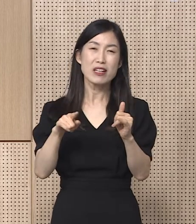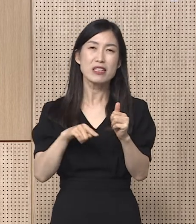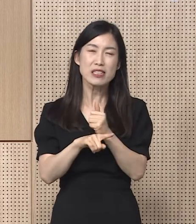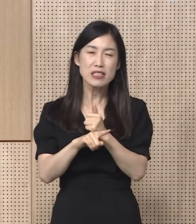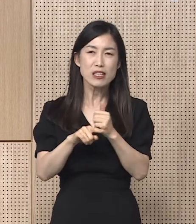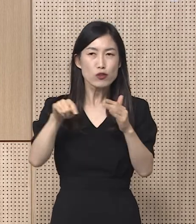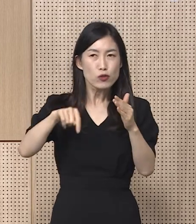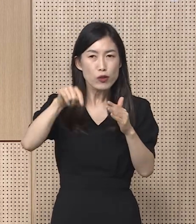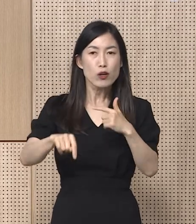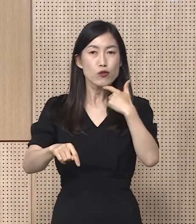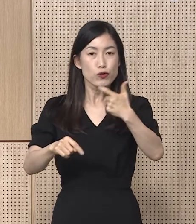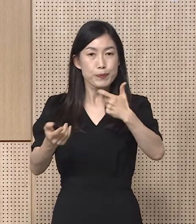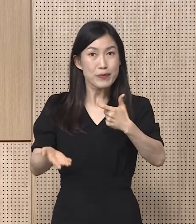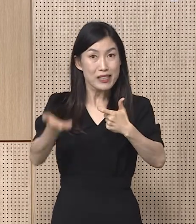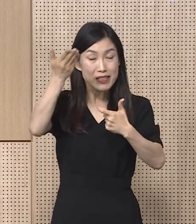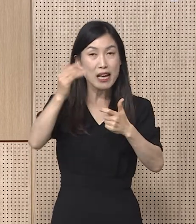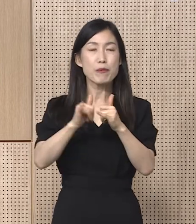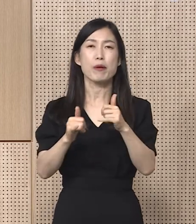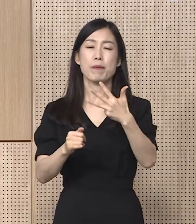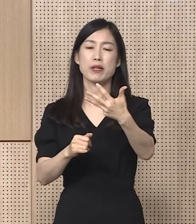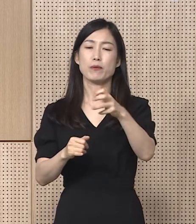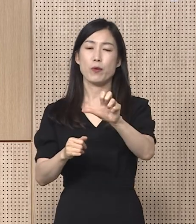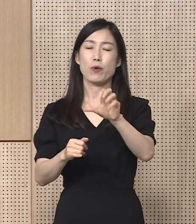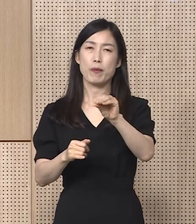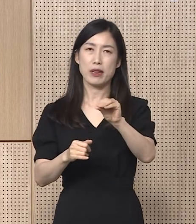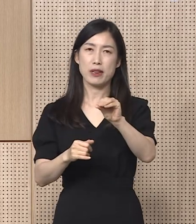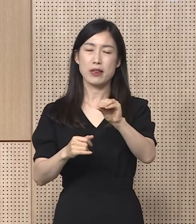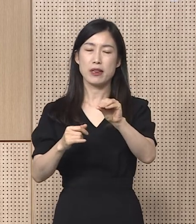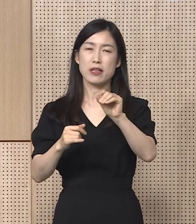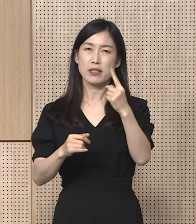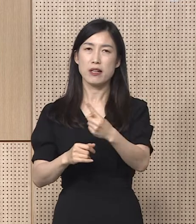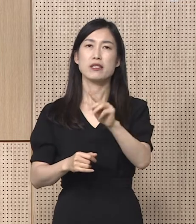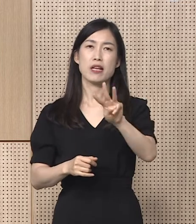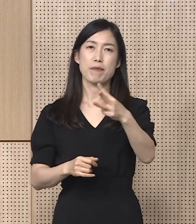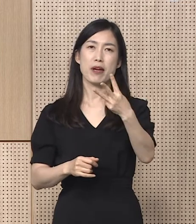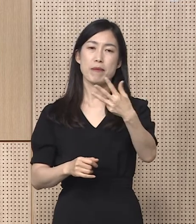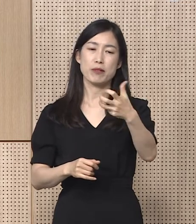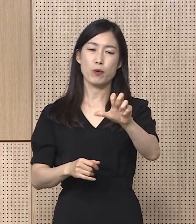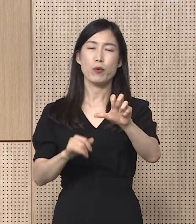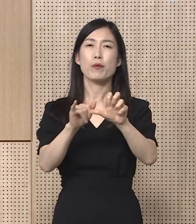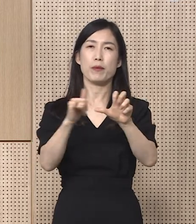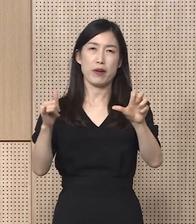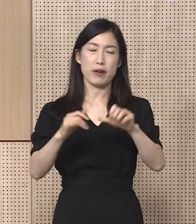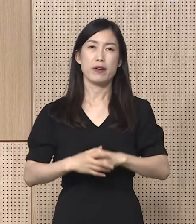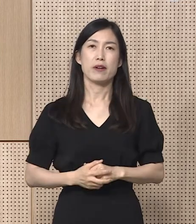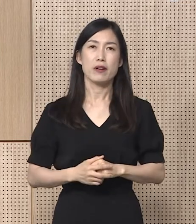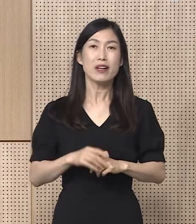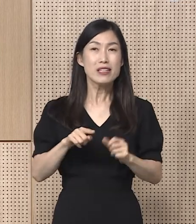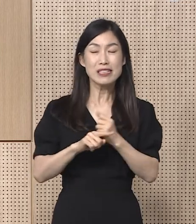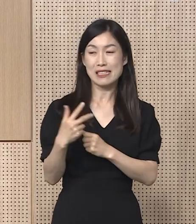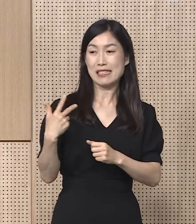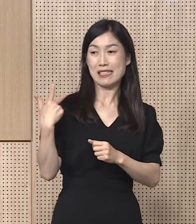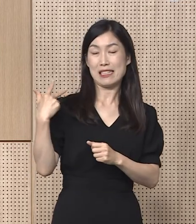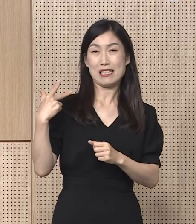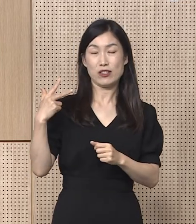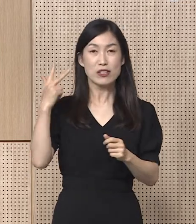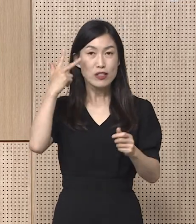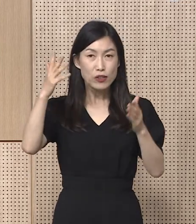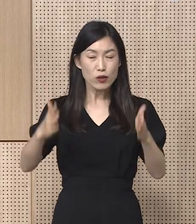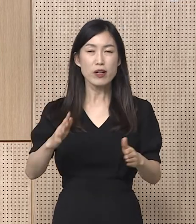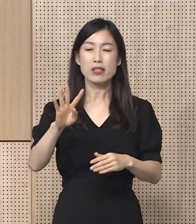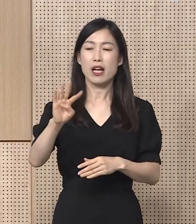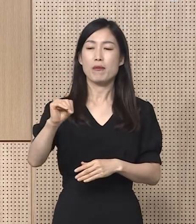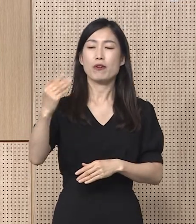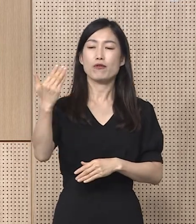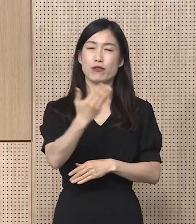이 중 60세 이상 고령층은 85만 1,385명입니다. 지난 한 주 동안에는 4만 9